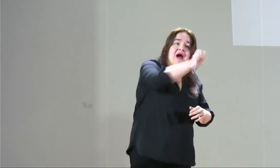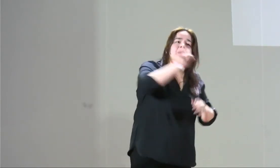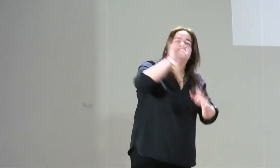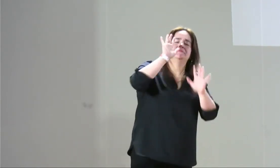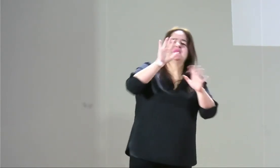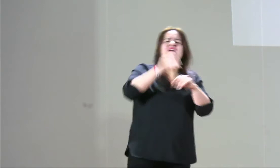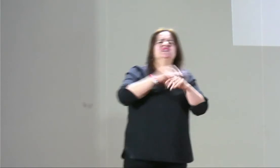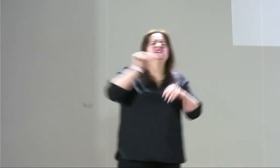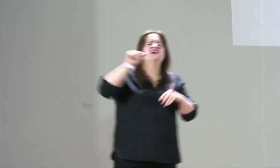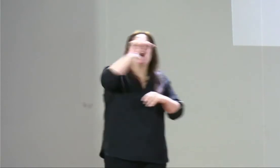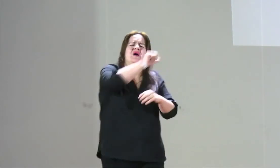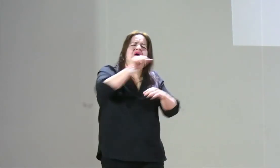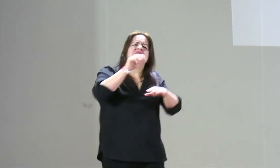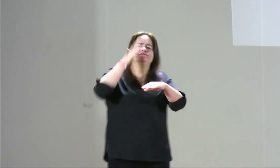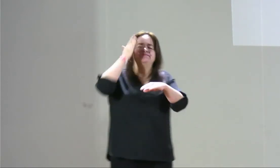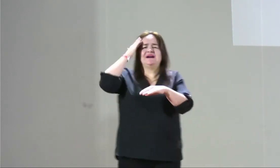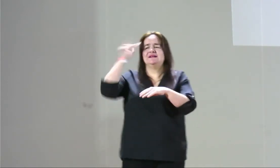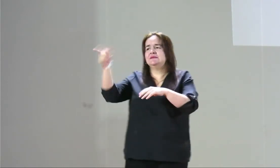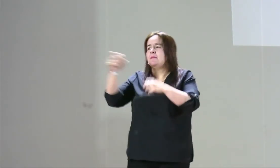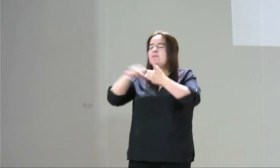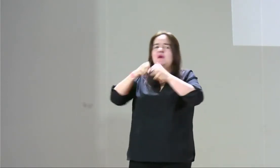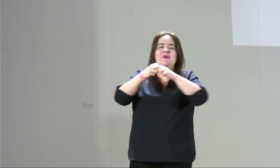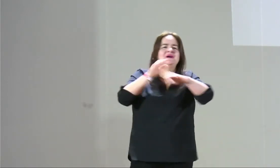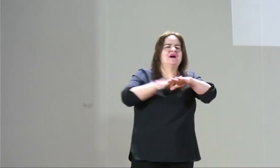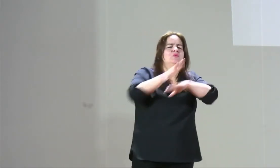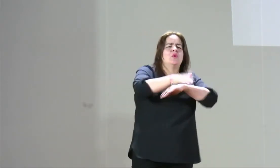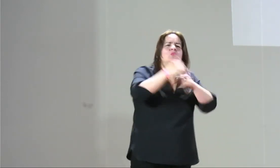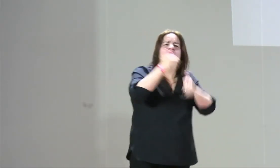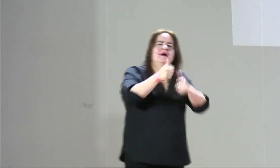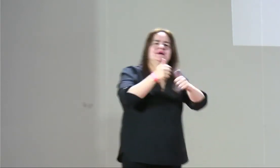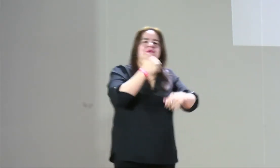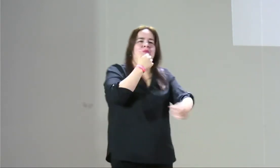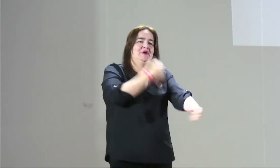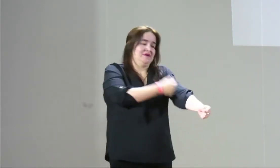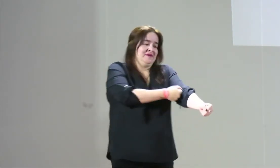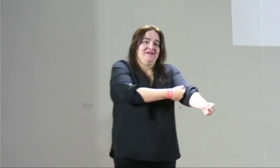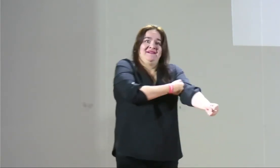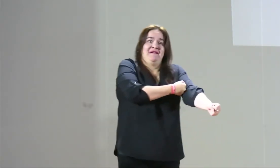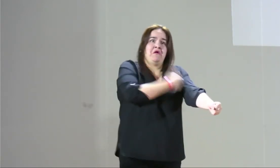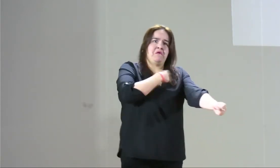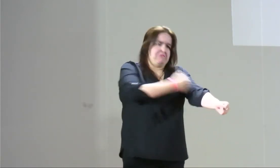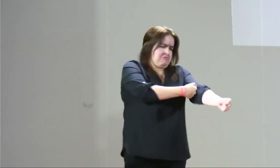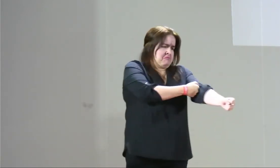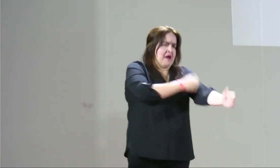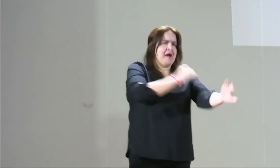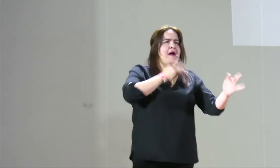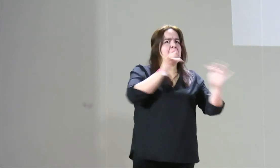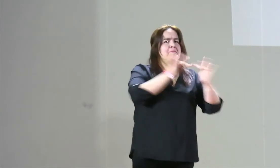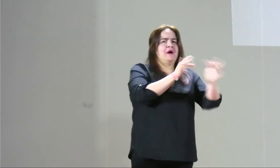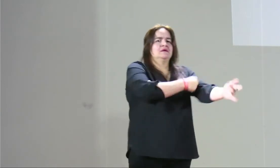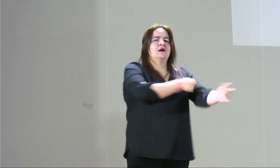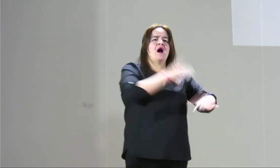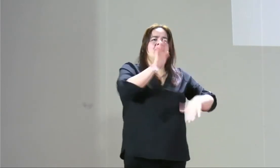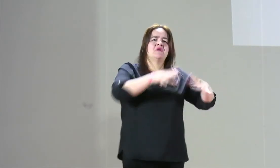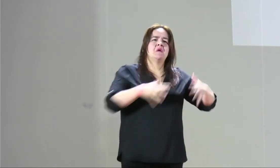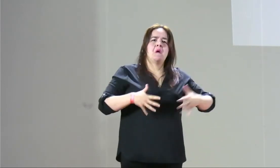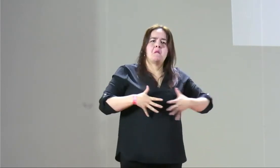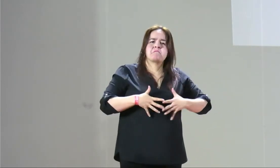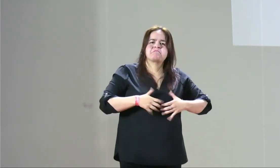pueda liberar esa vasectomía o hacer una vasectomía reversible para poder tener hijos? ¿Pero cuál es el inconveniente de la mujer?